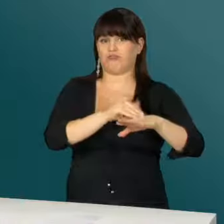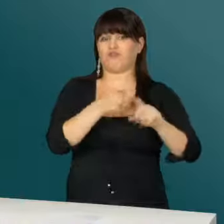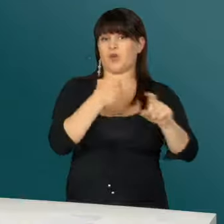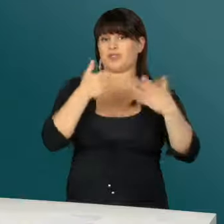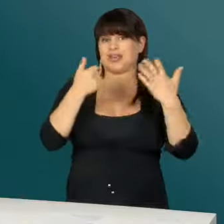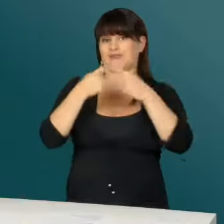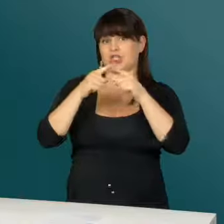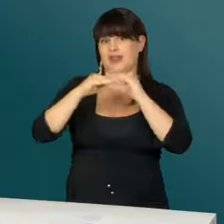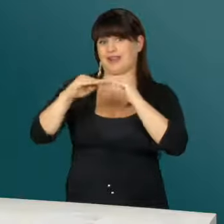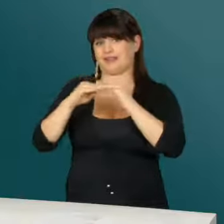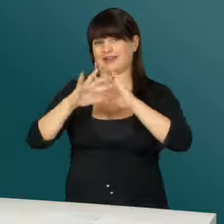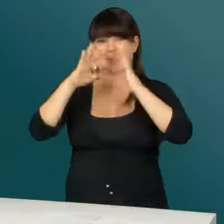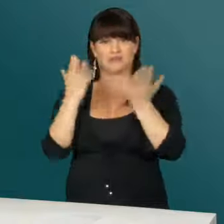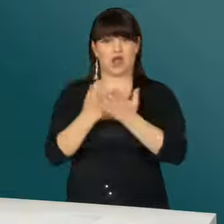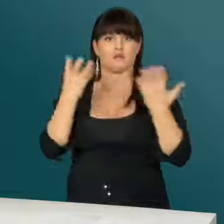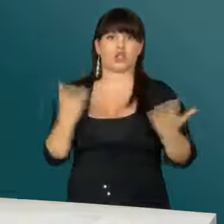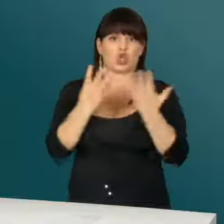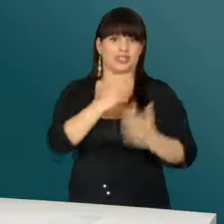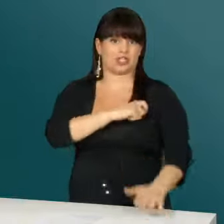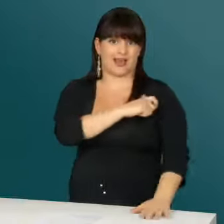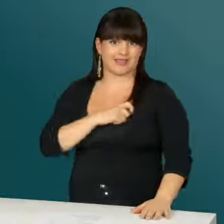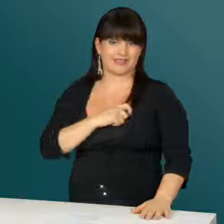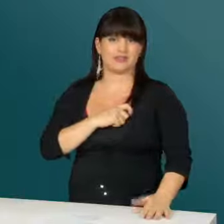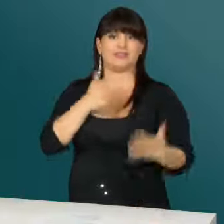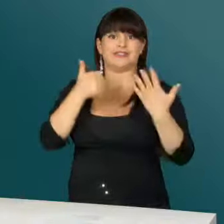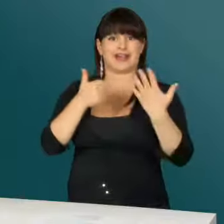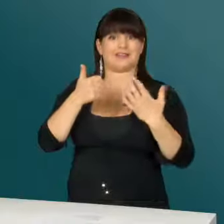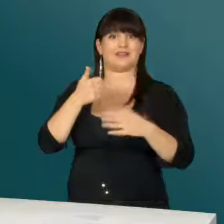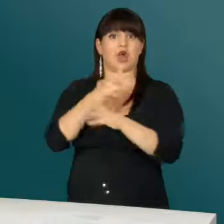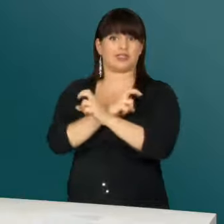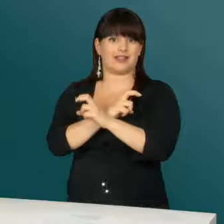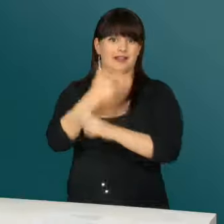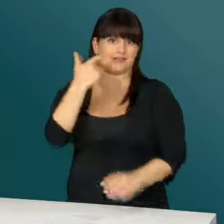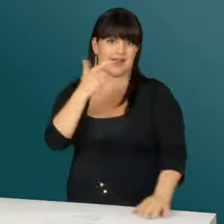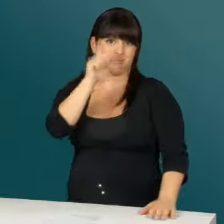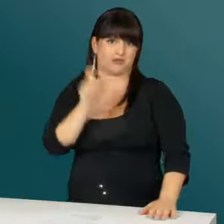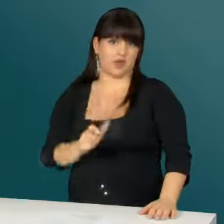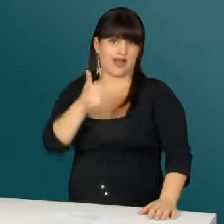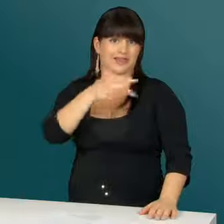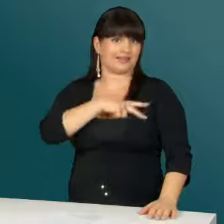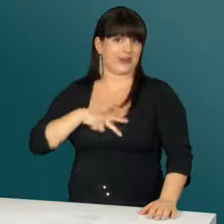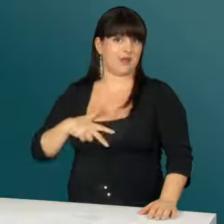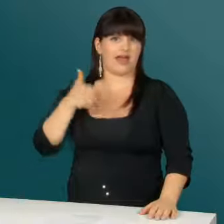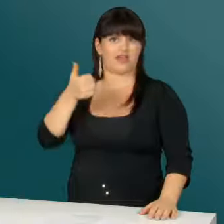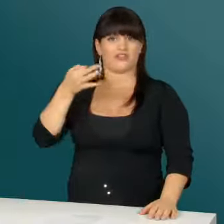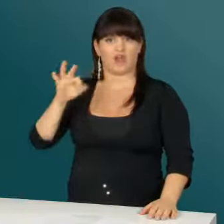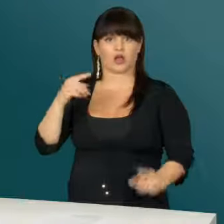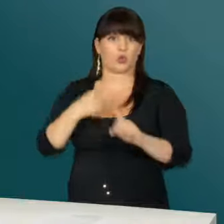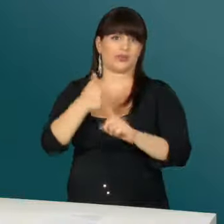Spielern aus sechs verschiedenen Ländern statt. 19 Spieler sind aus der Schweiz, sechs aus Österreich, zwei Italien, ein